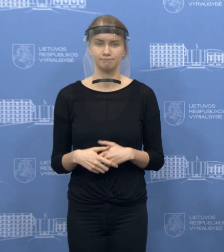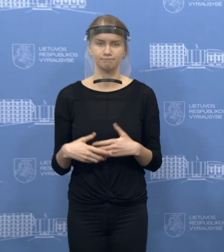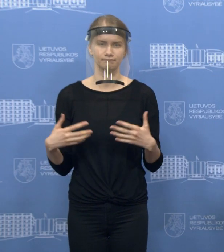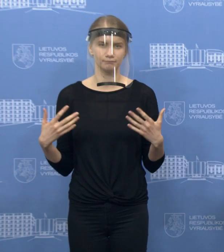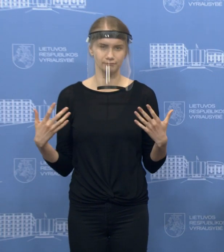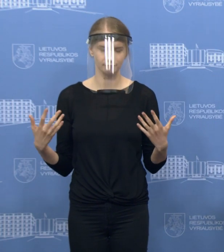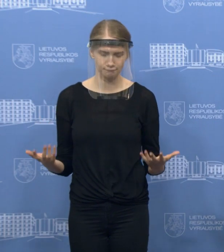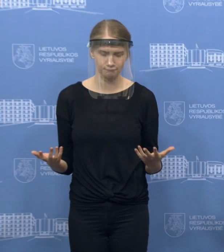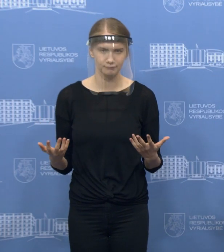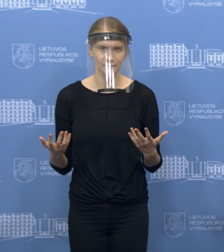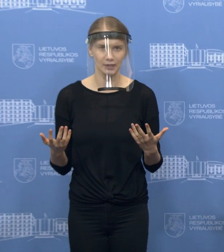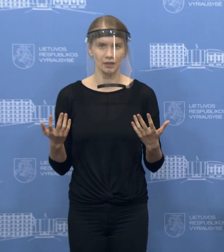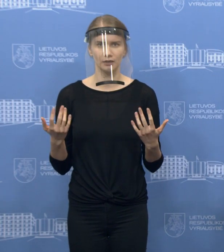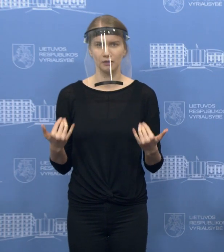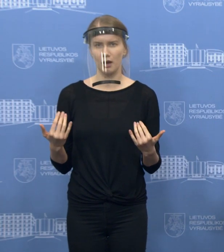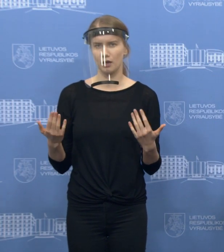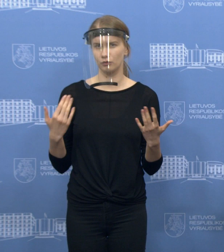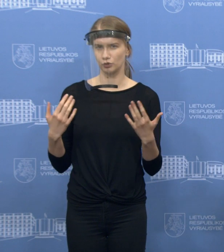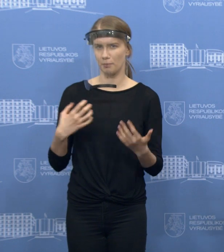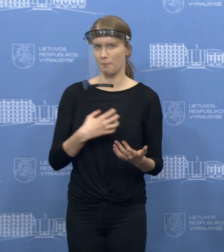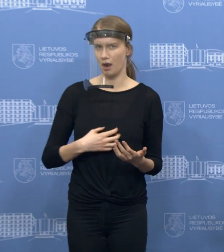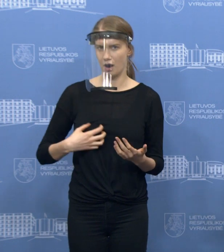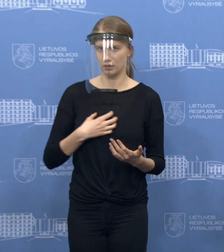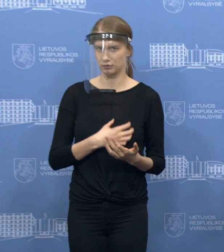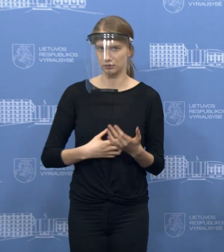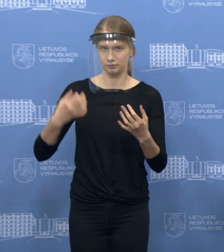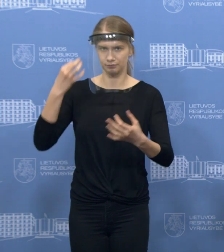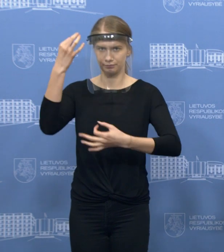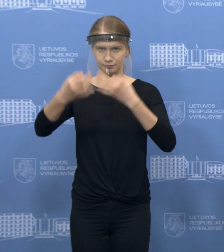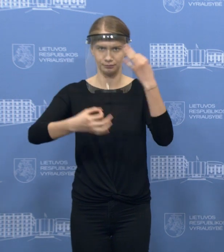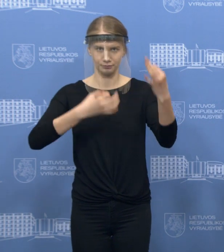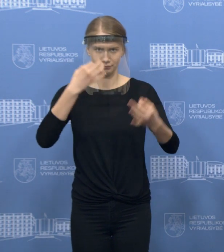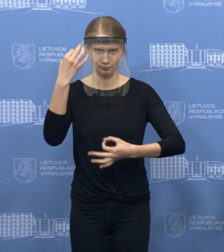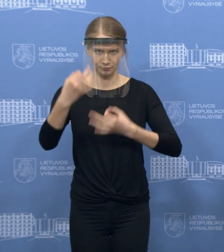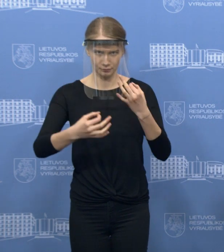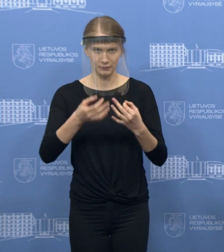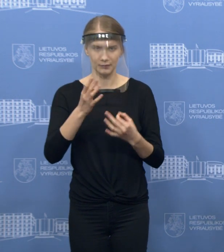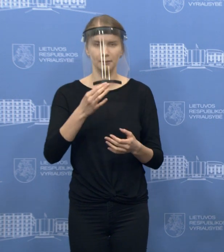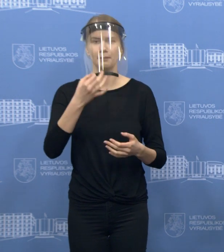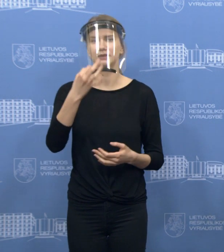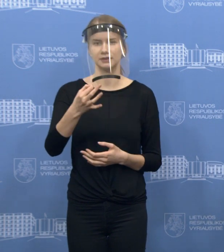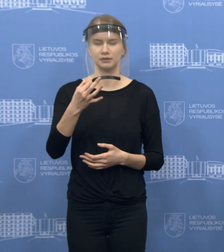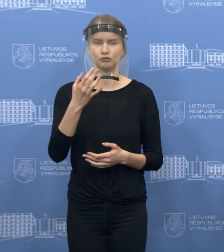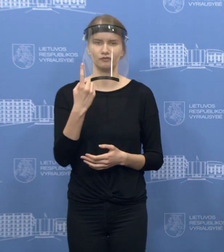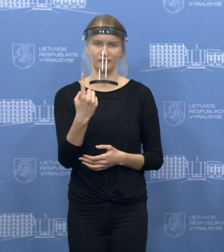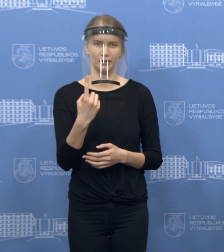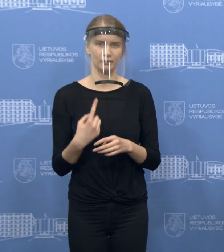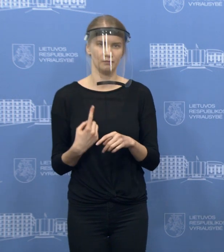ko gero, tai būtų pagrindiniai dalykai, aš dar tikrai tikrėsiu pabaigui pamenėti vieną esminį dalyką,